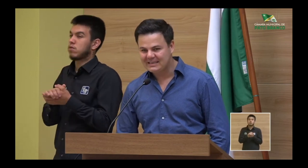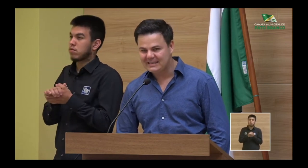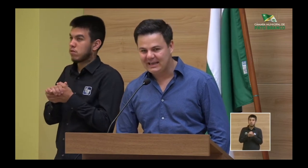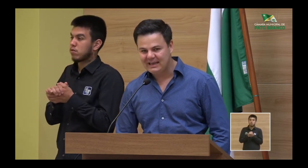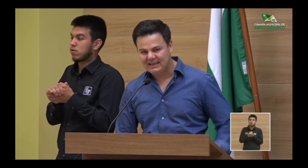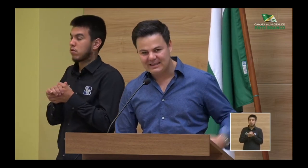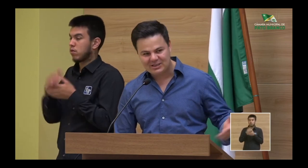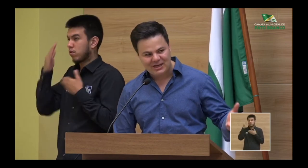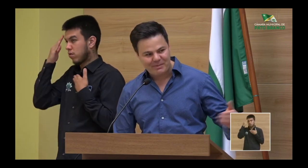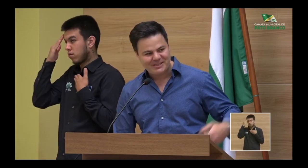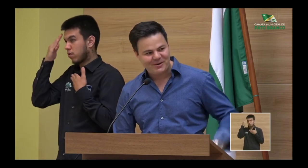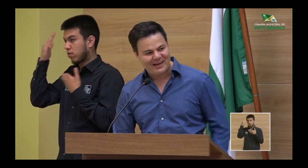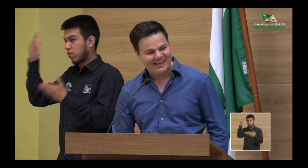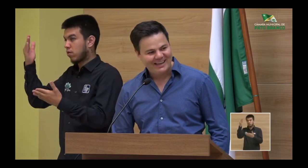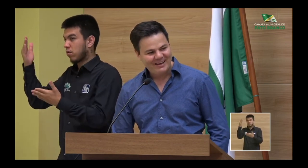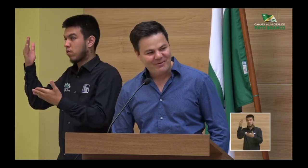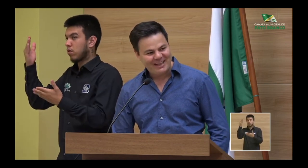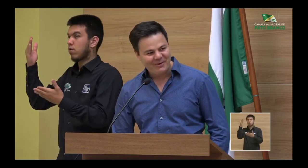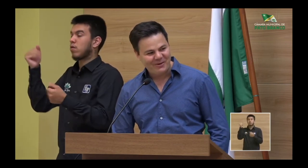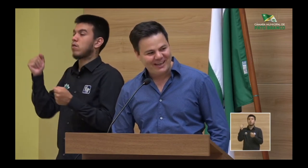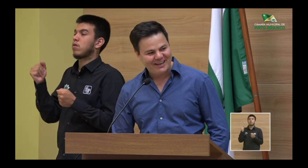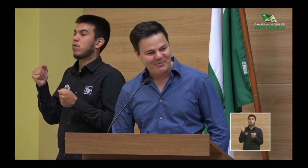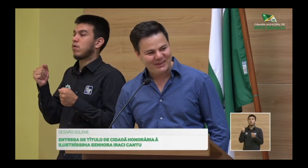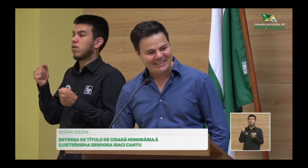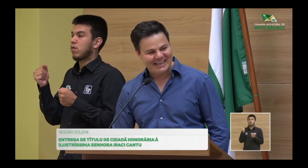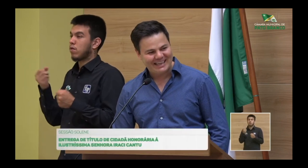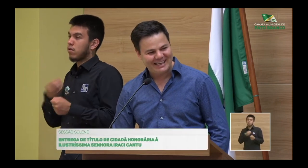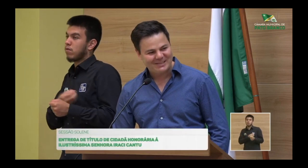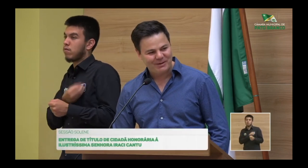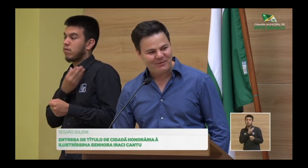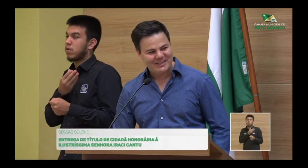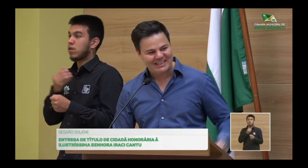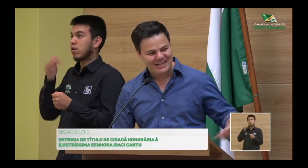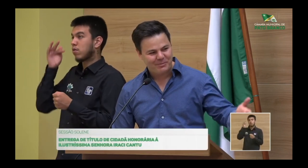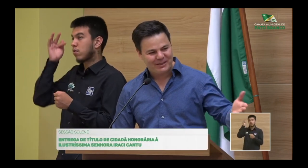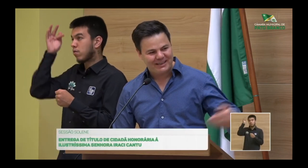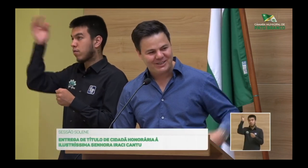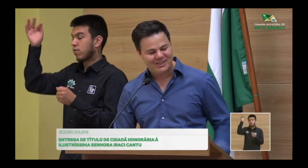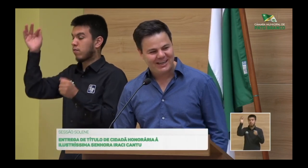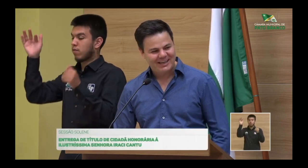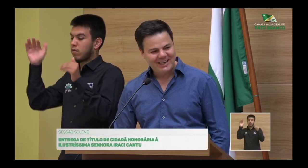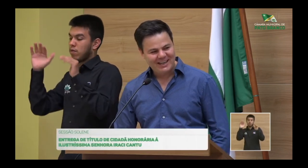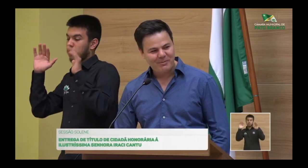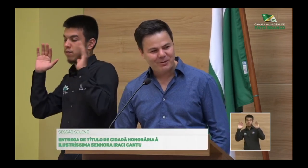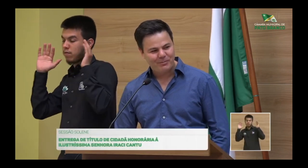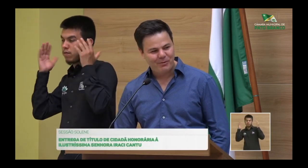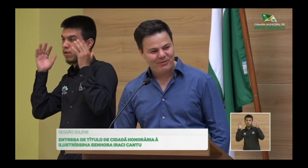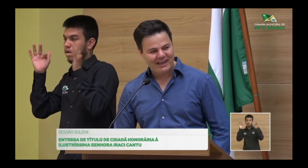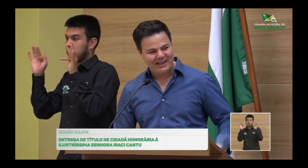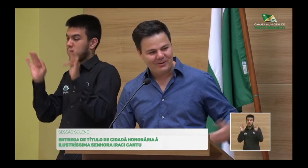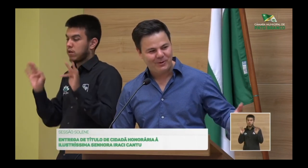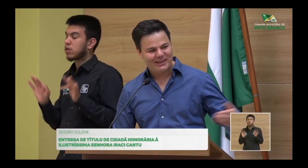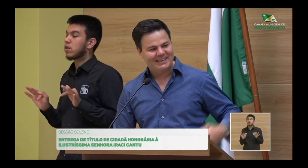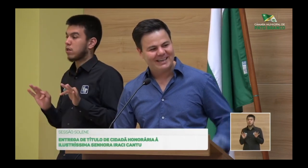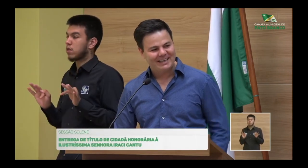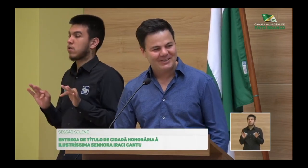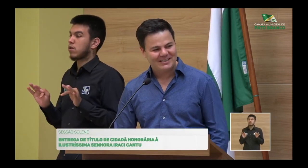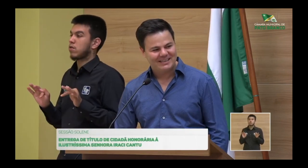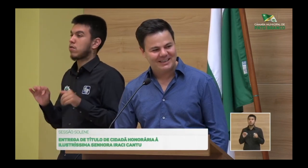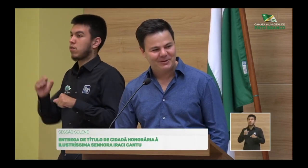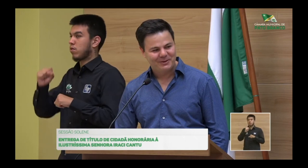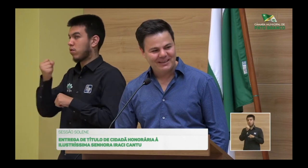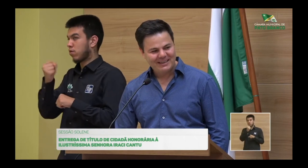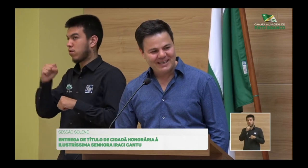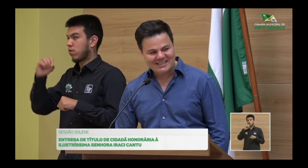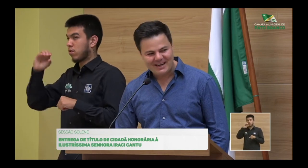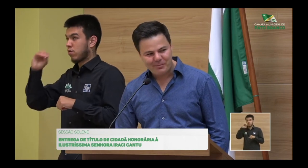agradecer e desejar para a senhora vida longa, muitas alegrias, muita felicidade, muita energia. E é muito bom vê-la com 80 anos